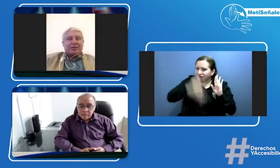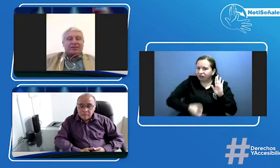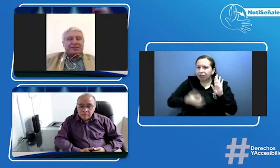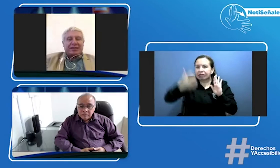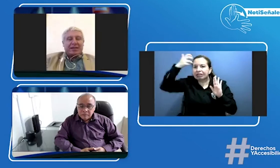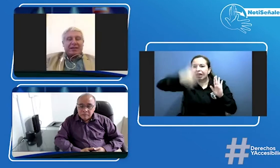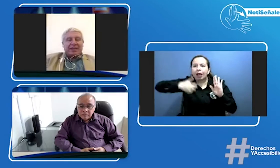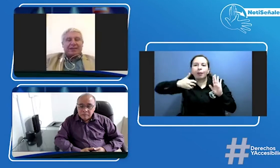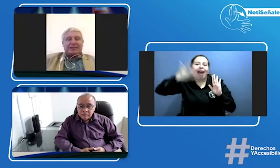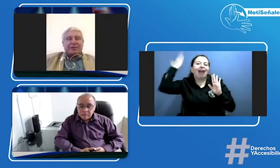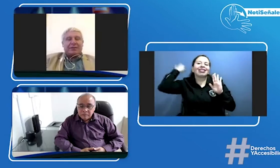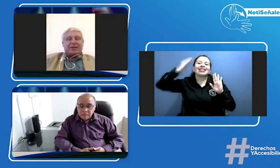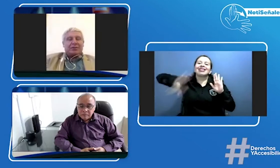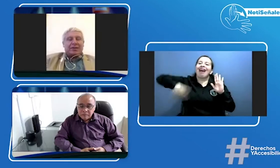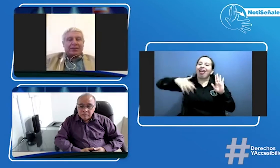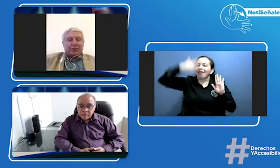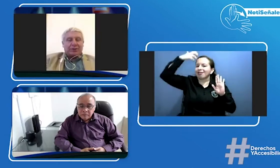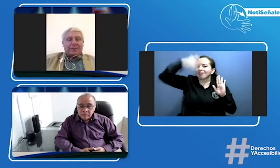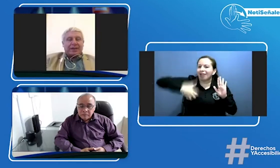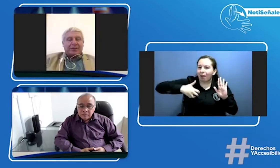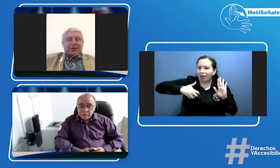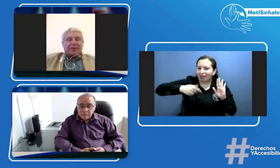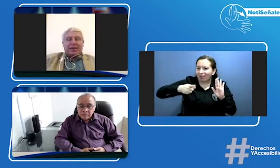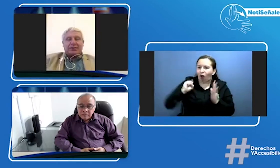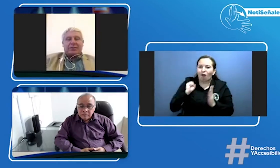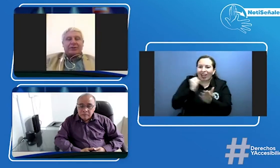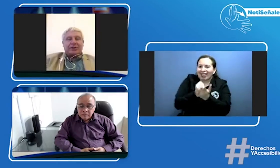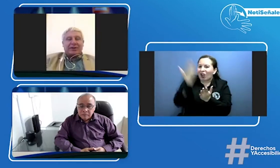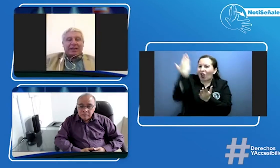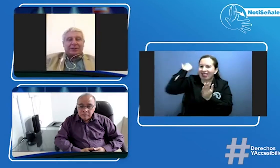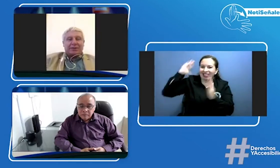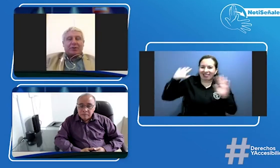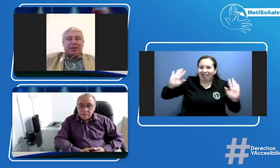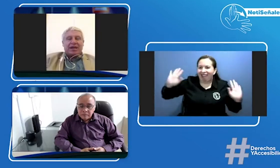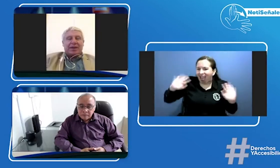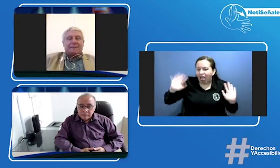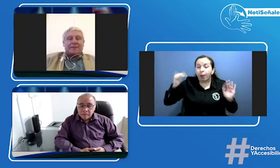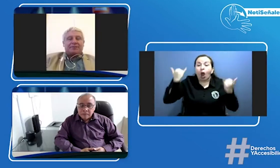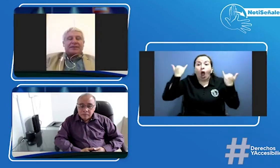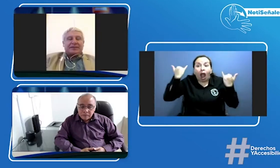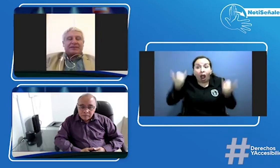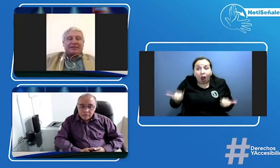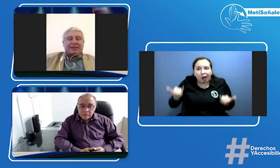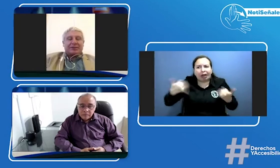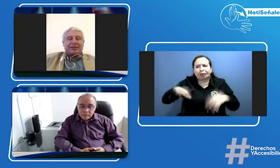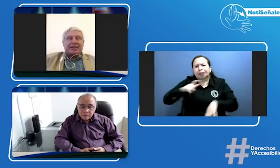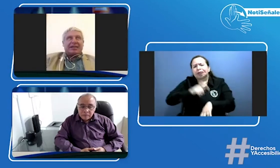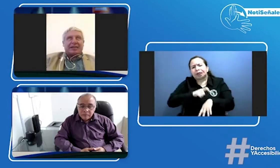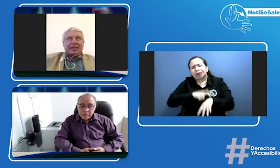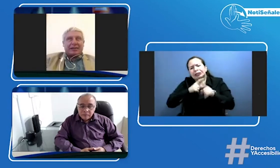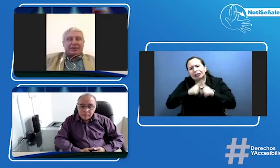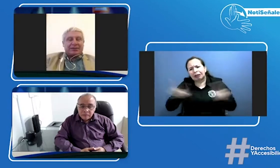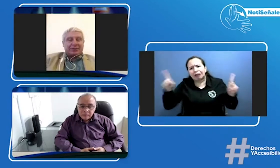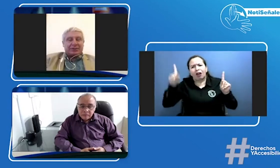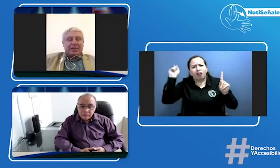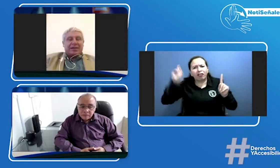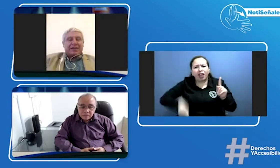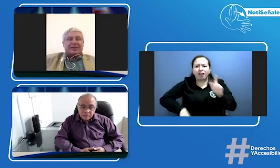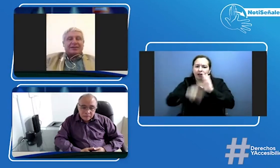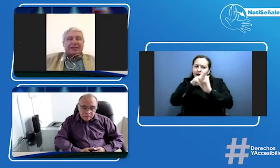existía ese examen médico obligatorio entonces yo creo que era un momento diferente pero hoy ya se necesita entonces que haya esa reglamentación en el CRC